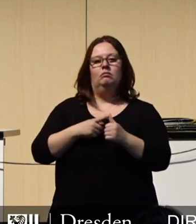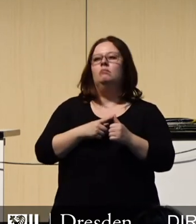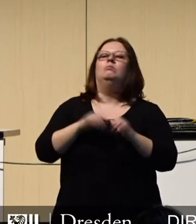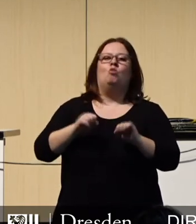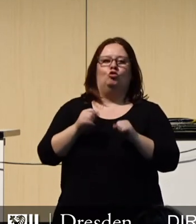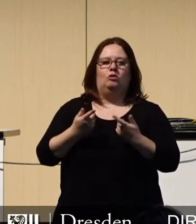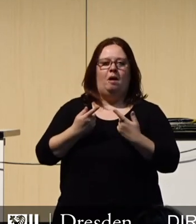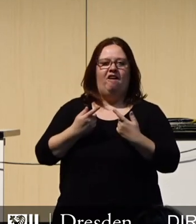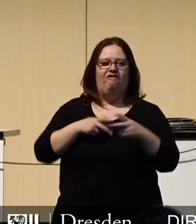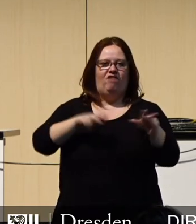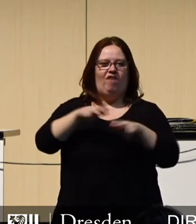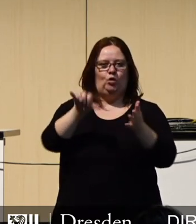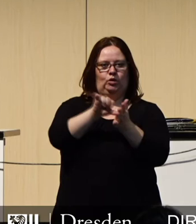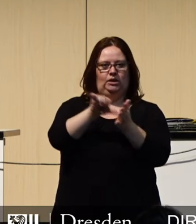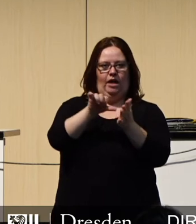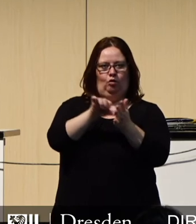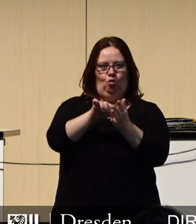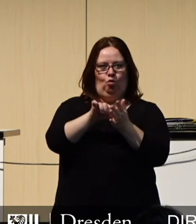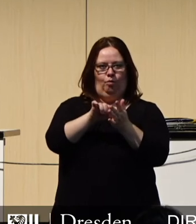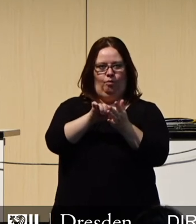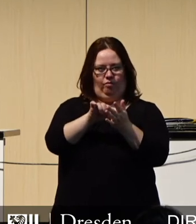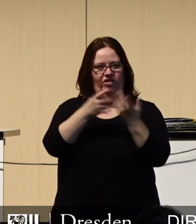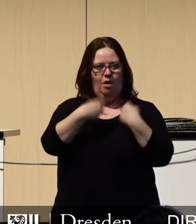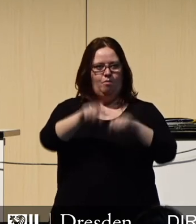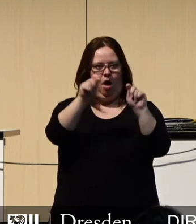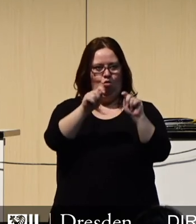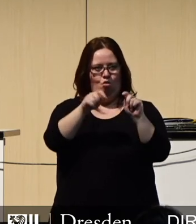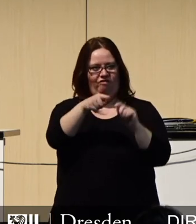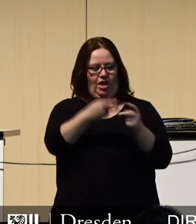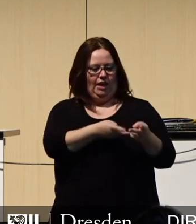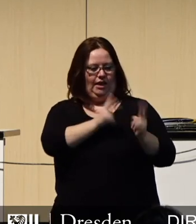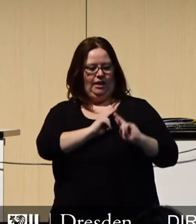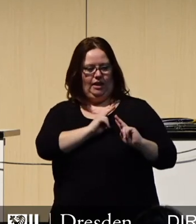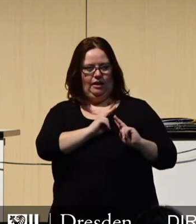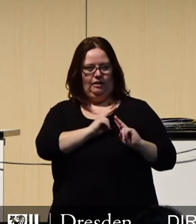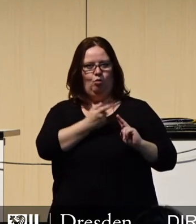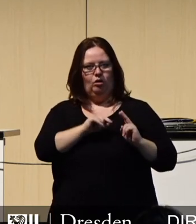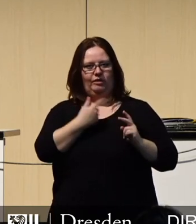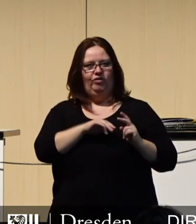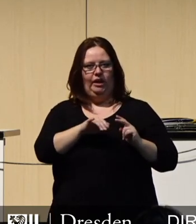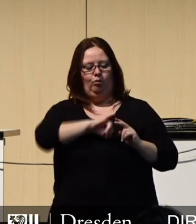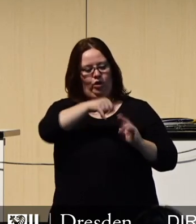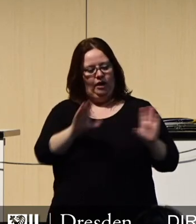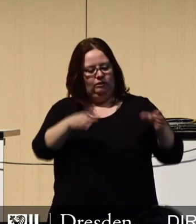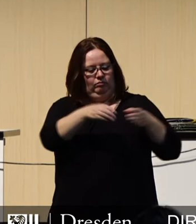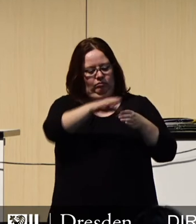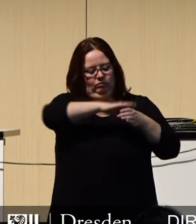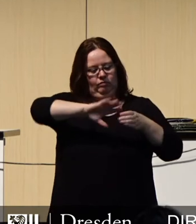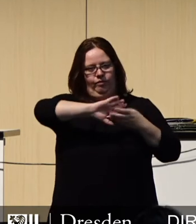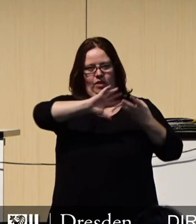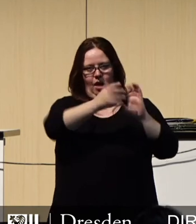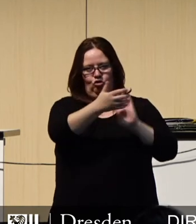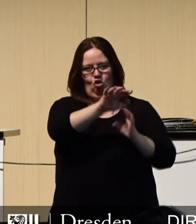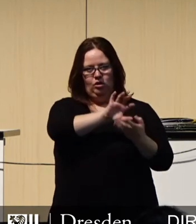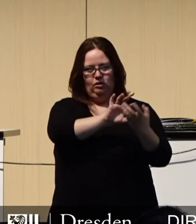Verwaltungszentrums wird kreditfinanziert über die Stesat als in sich geschlossenes Projekt abgewickelt. Damit